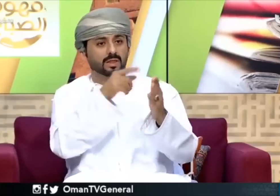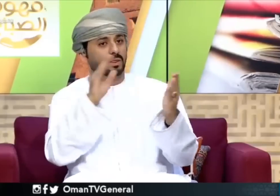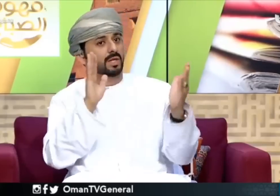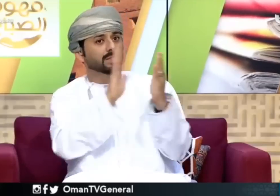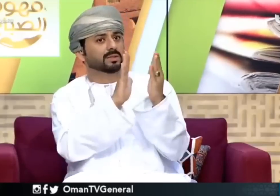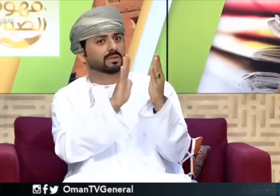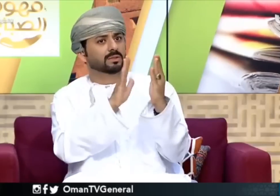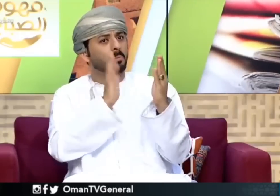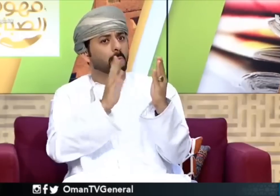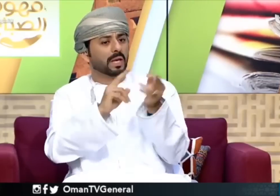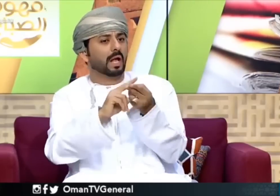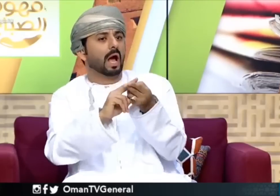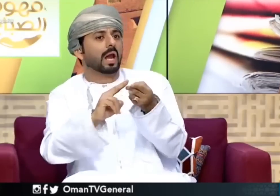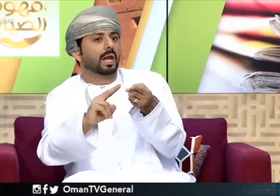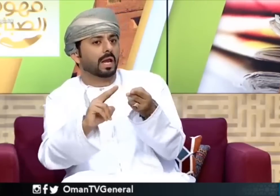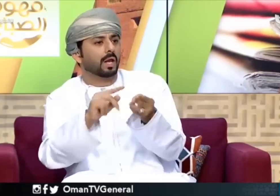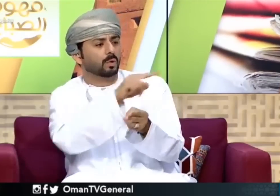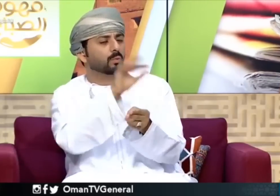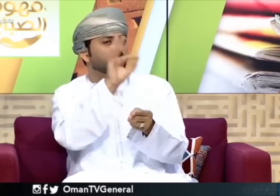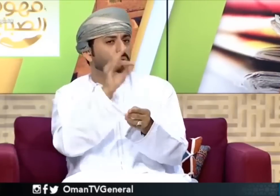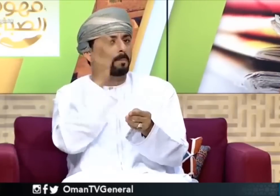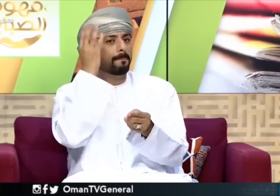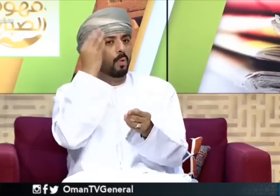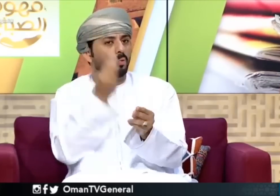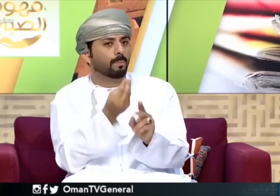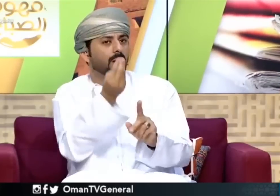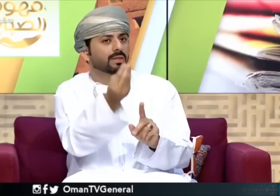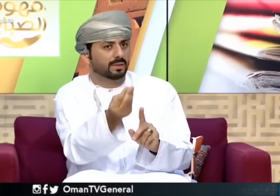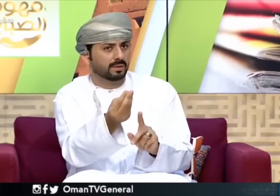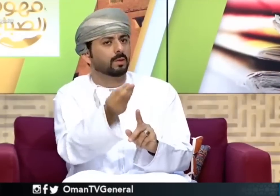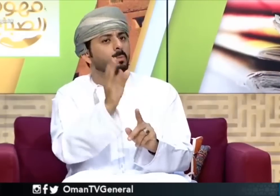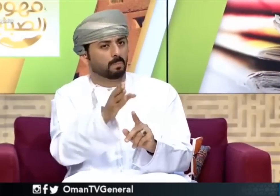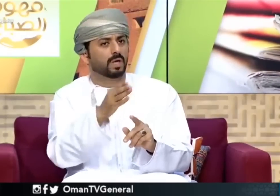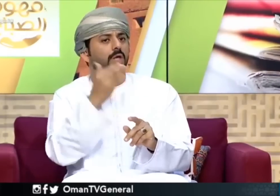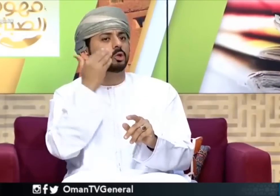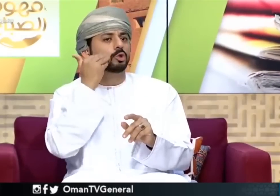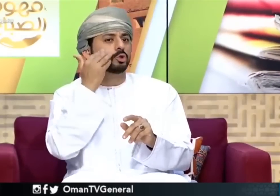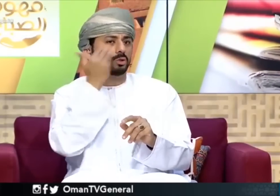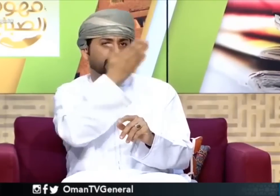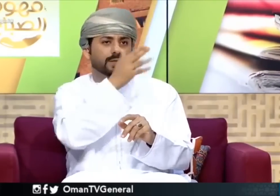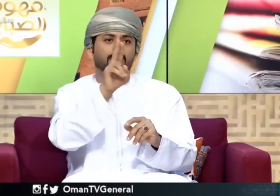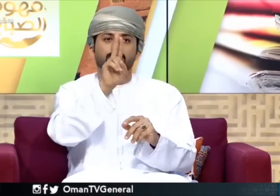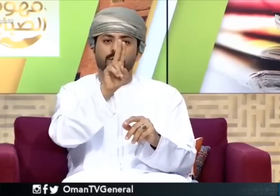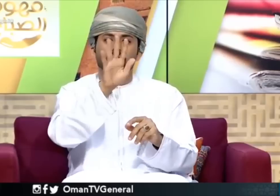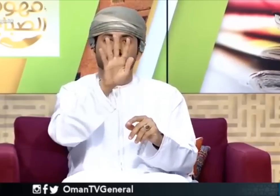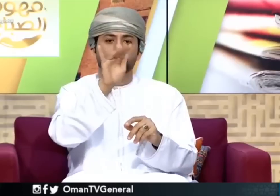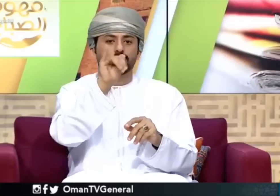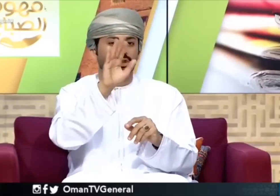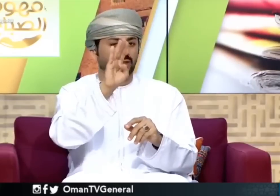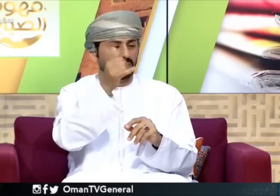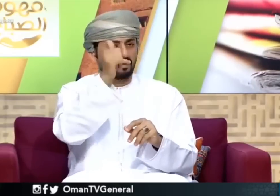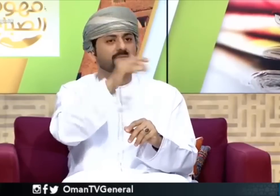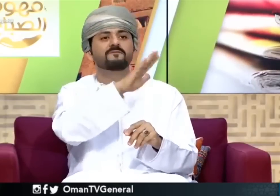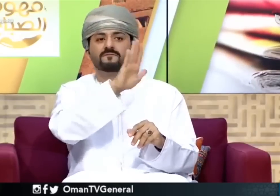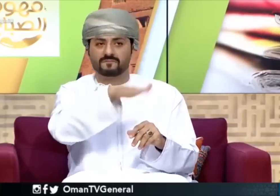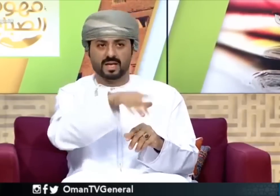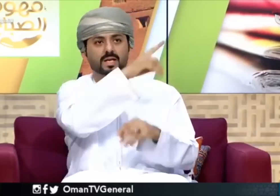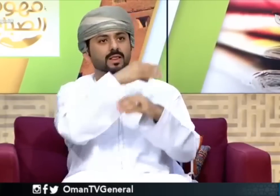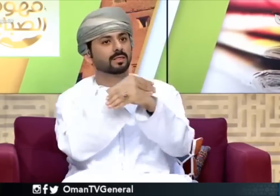وطريقة سهلة فيه ممكن نجد حل لكل التحديات في تشيكيا هناك أيضا